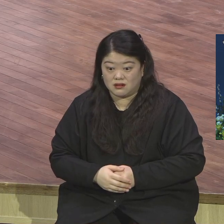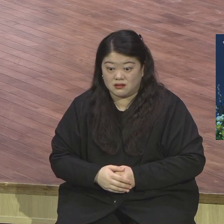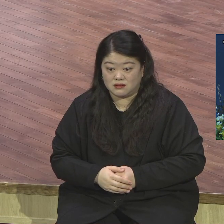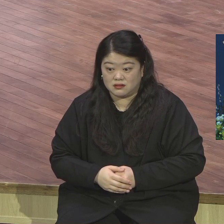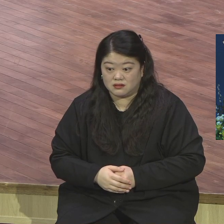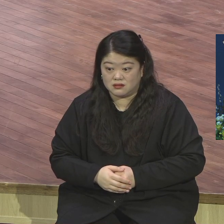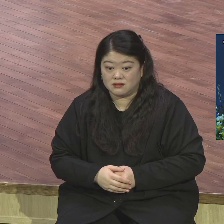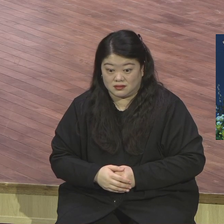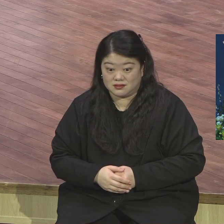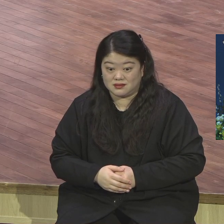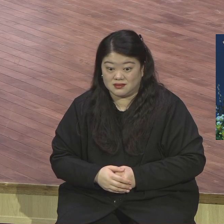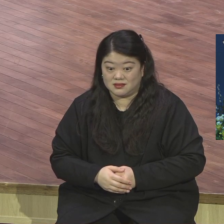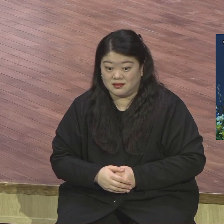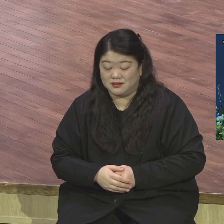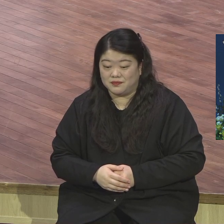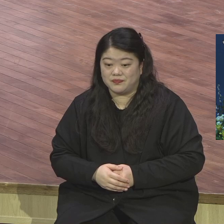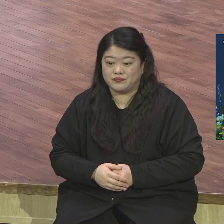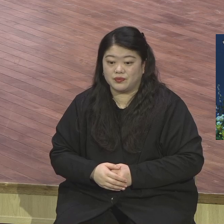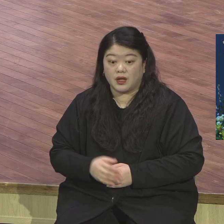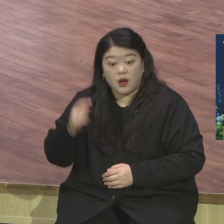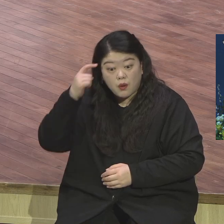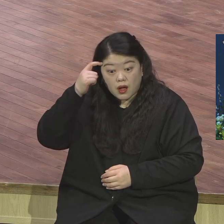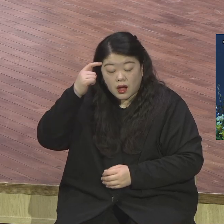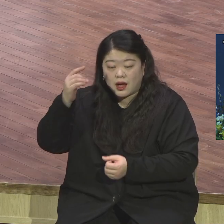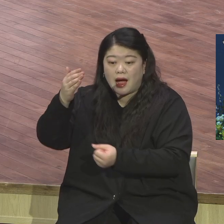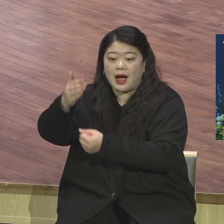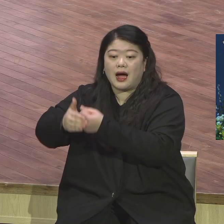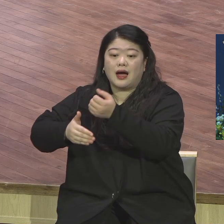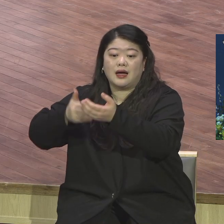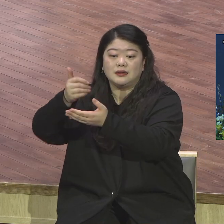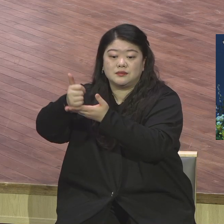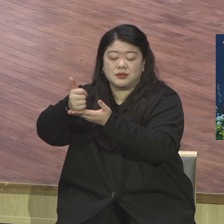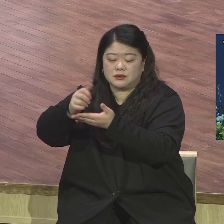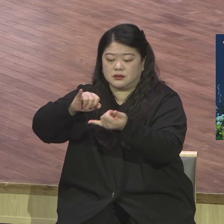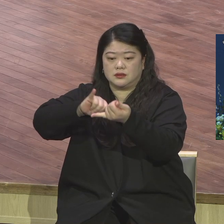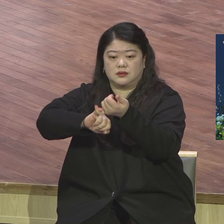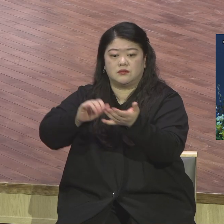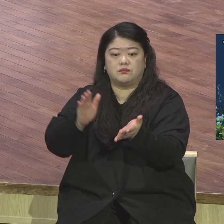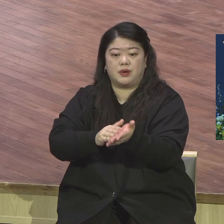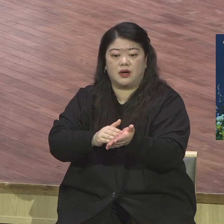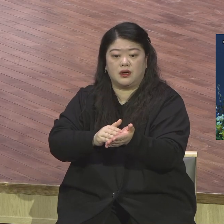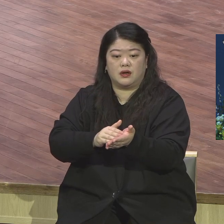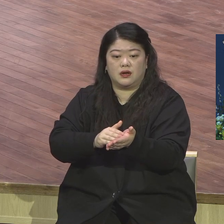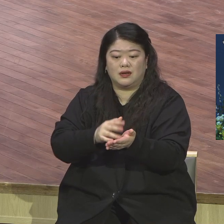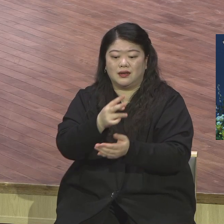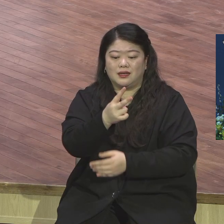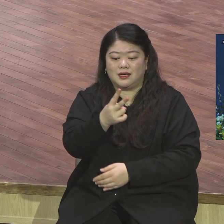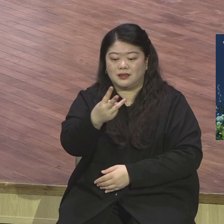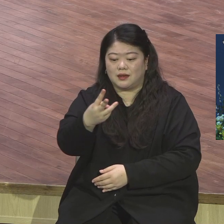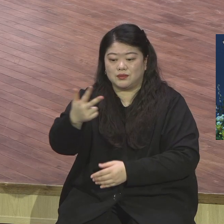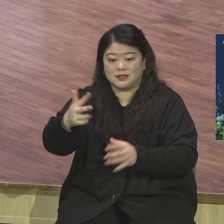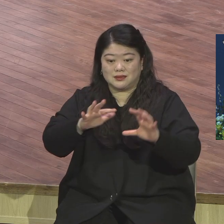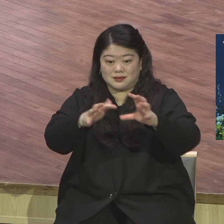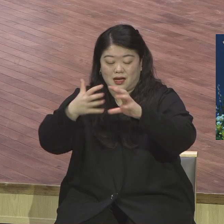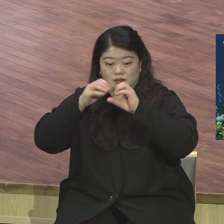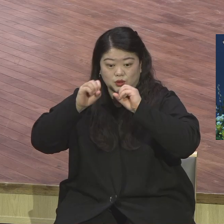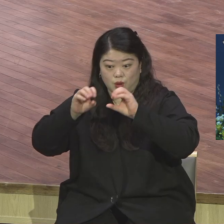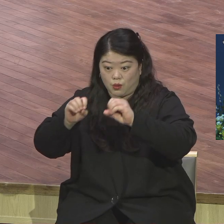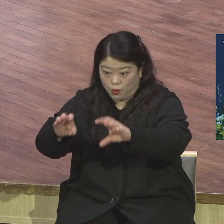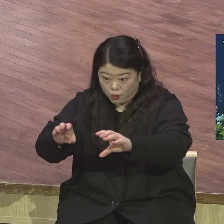하나님께서 우리에게 언약하신 나중 영광의 비전이 뭐예요? 237나라 5천 종족 보고망의 주역